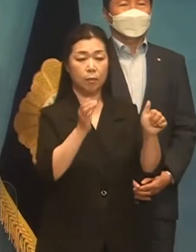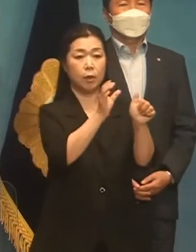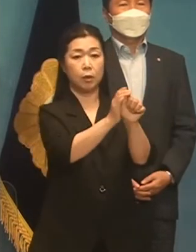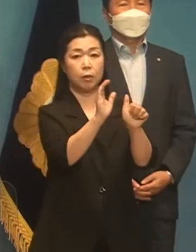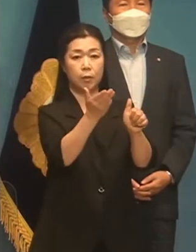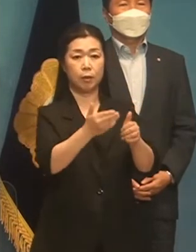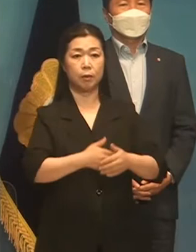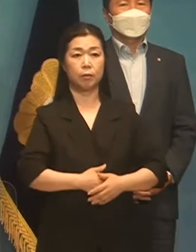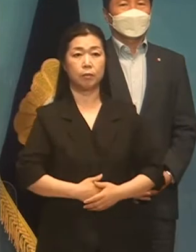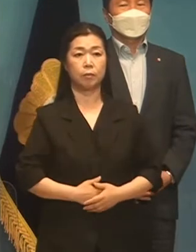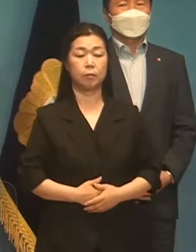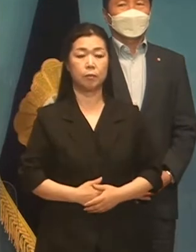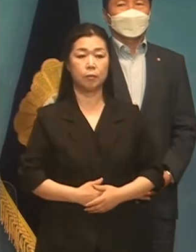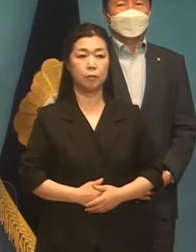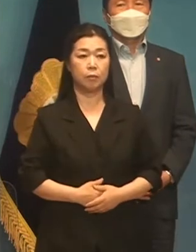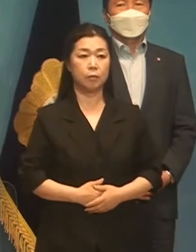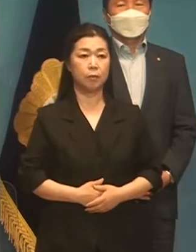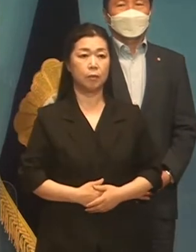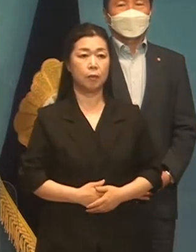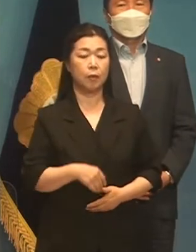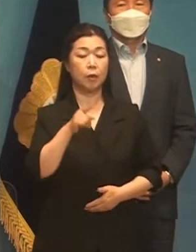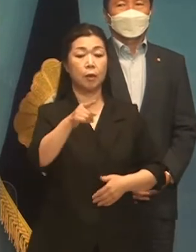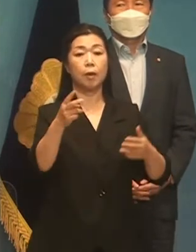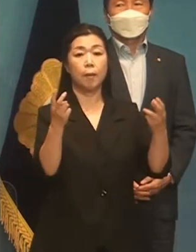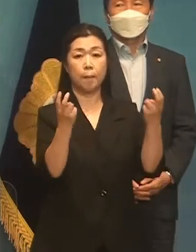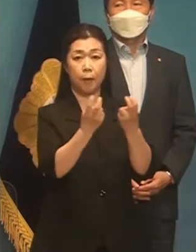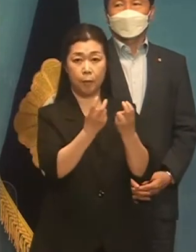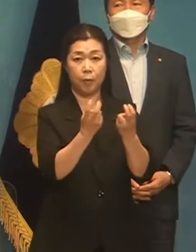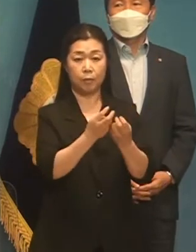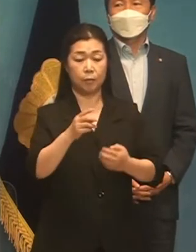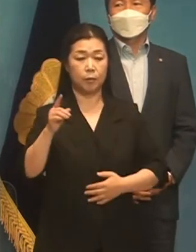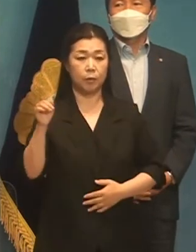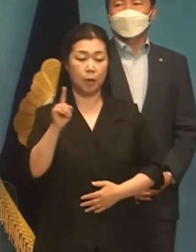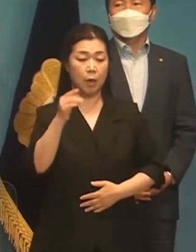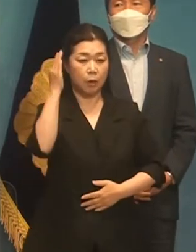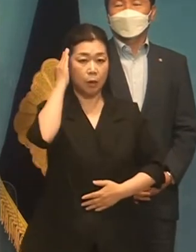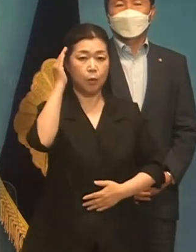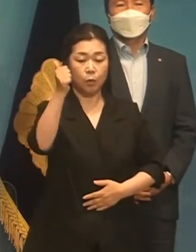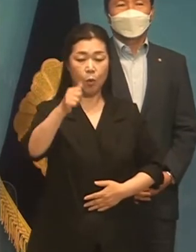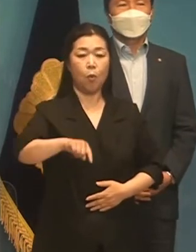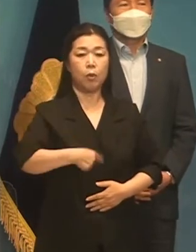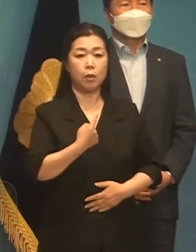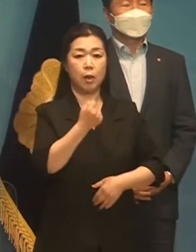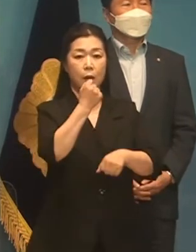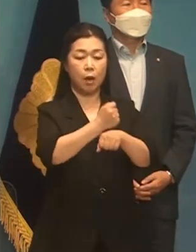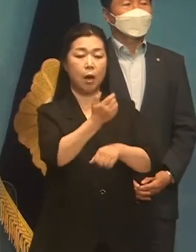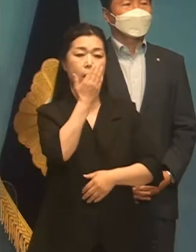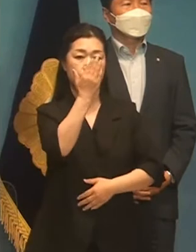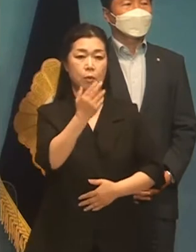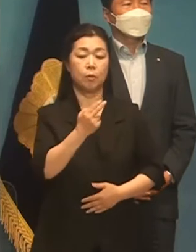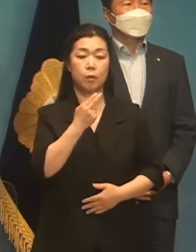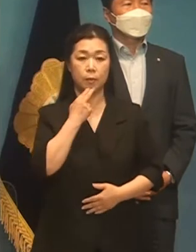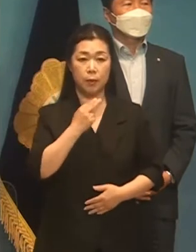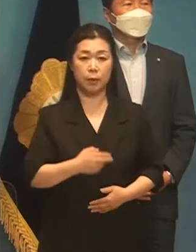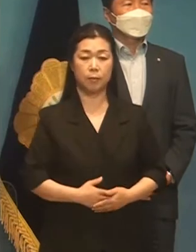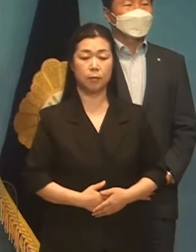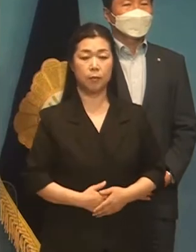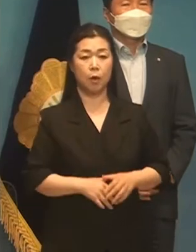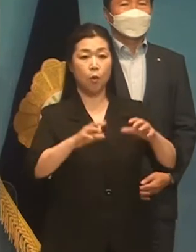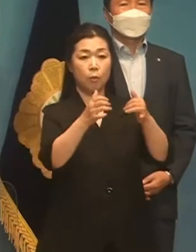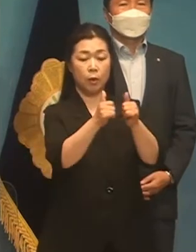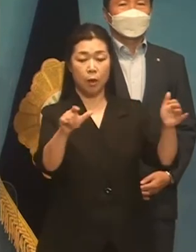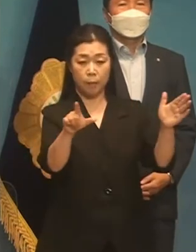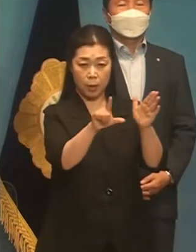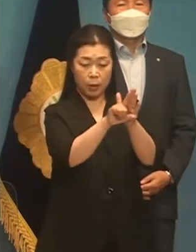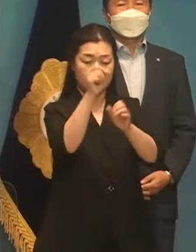합니다. 그 길은 대통령 혼자서 갈 수 없습니다. 국민의